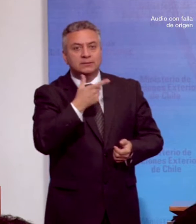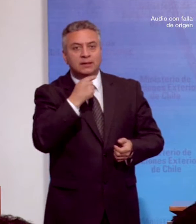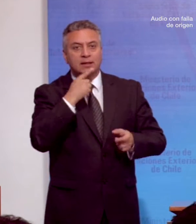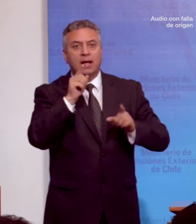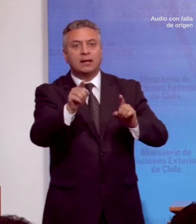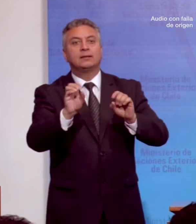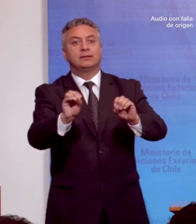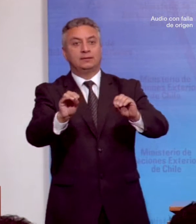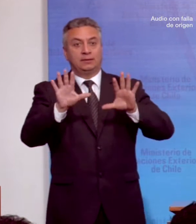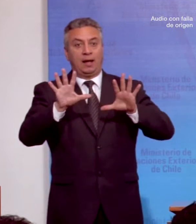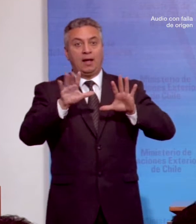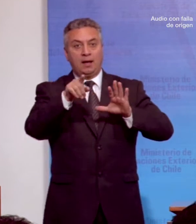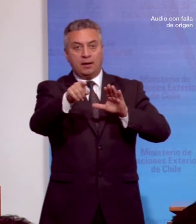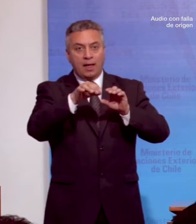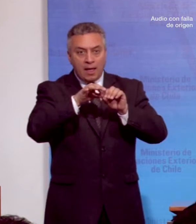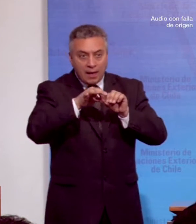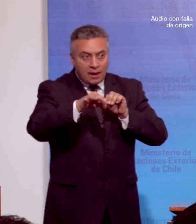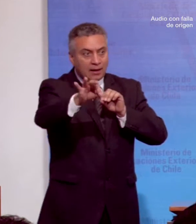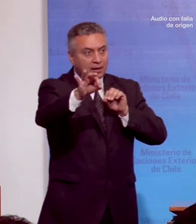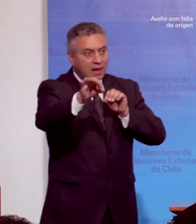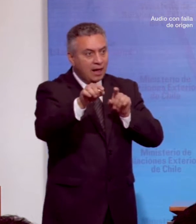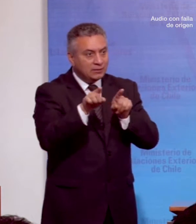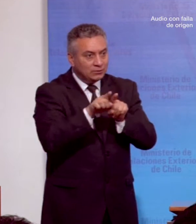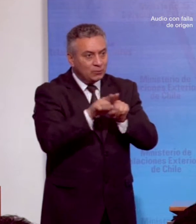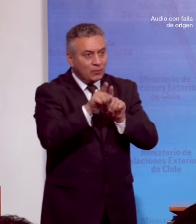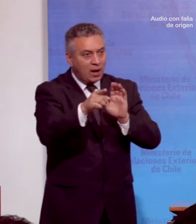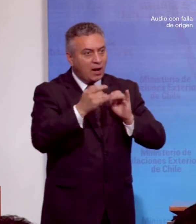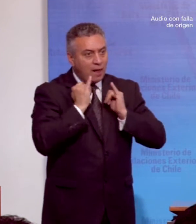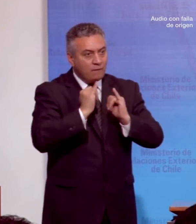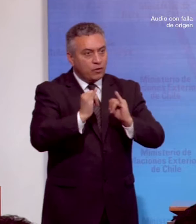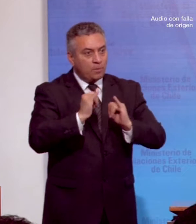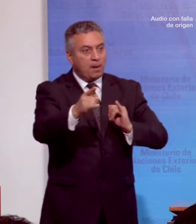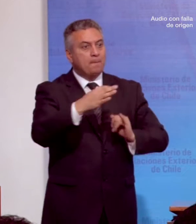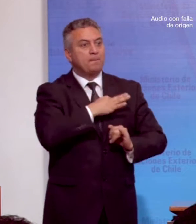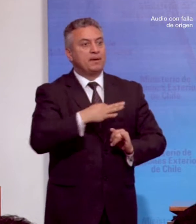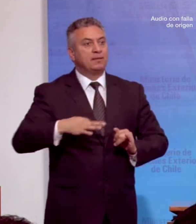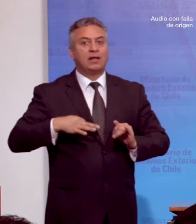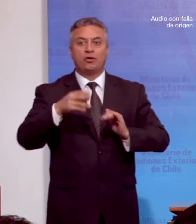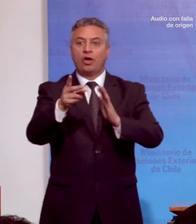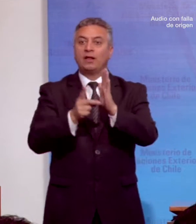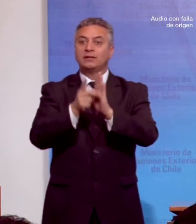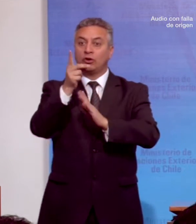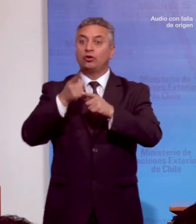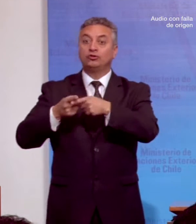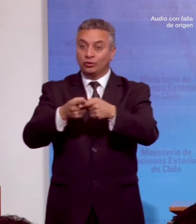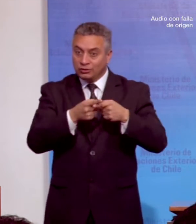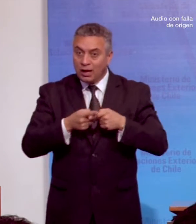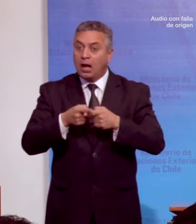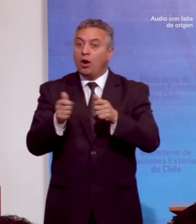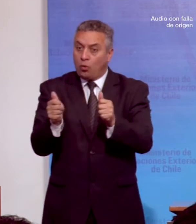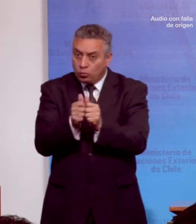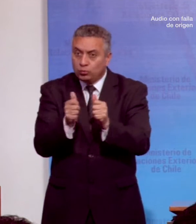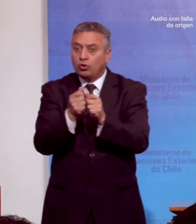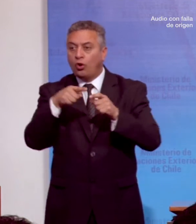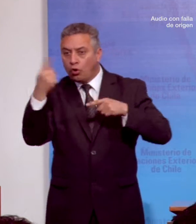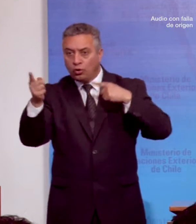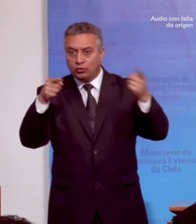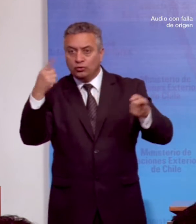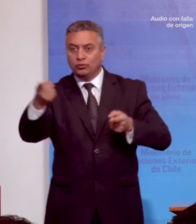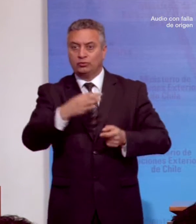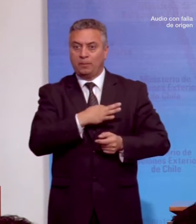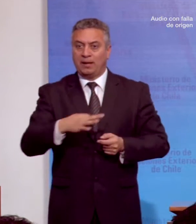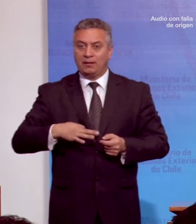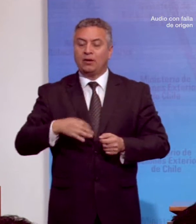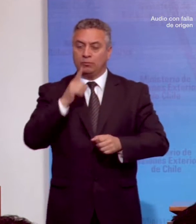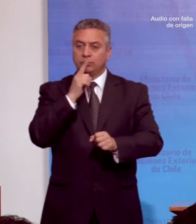que en la línea con las propuestas del informe, el Ministerio de Desarrollo Social, en colaboración con otros ministerios, ha estado trabajando